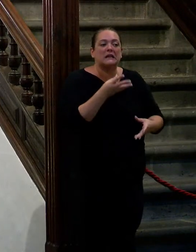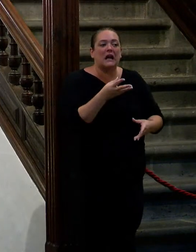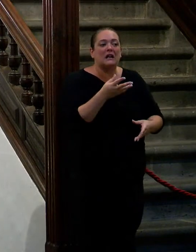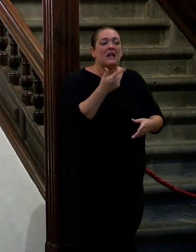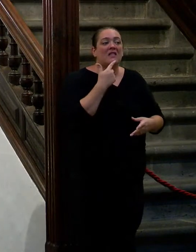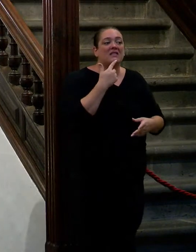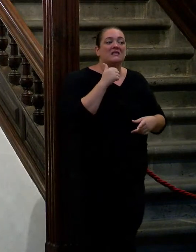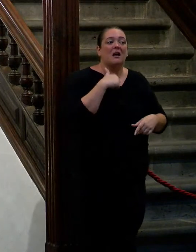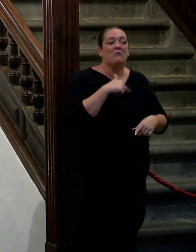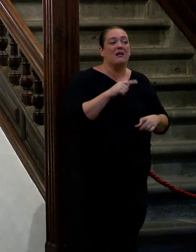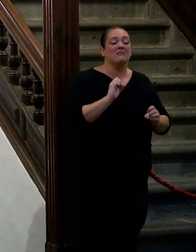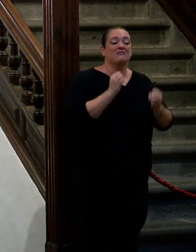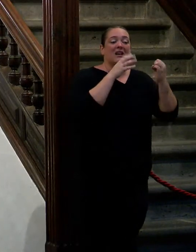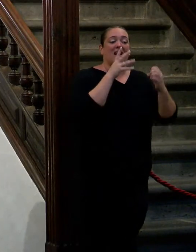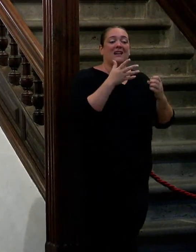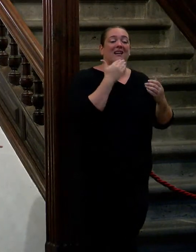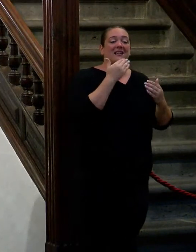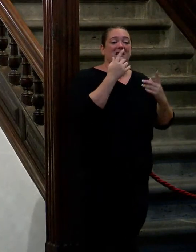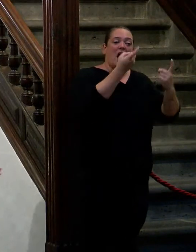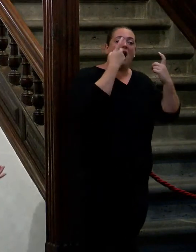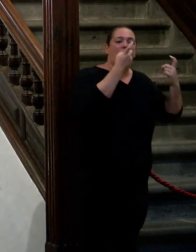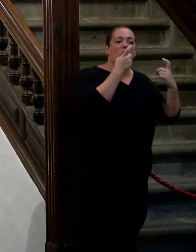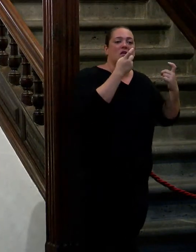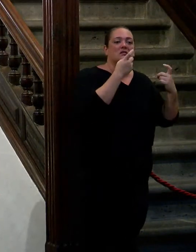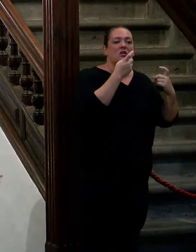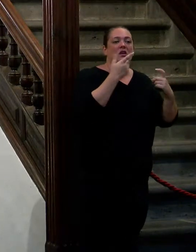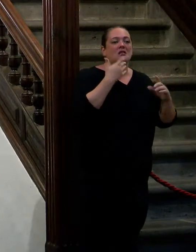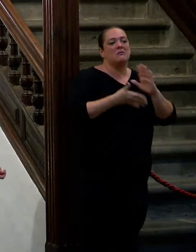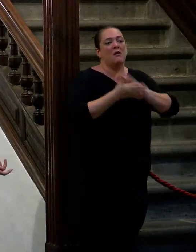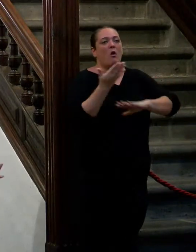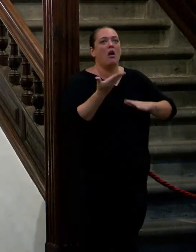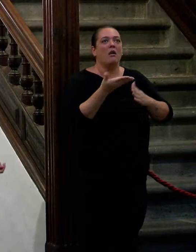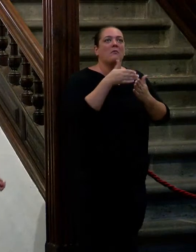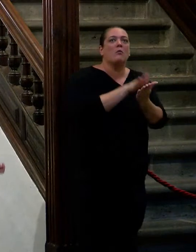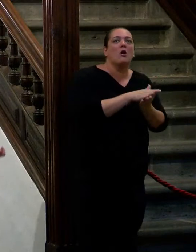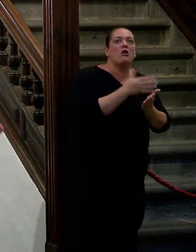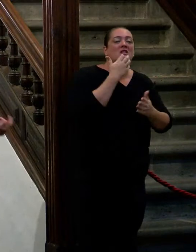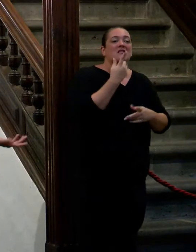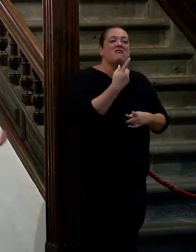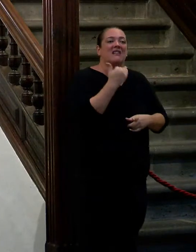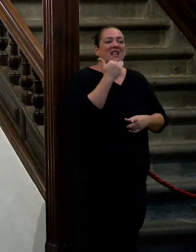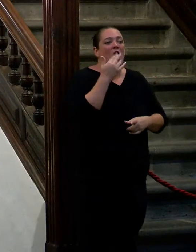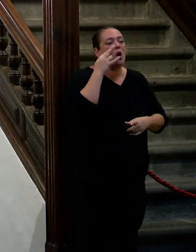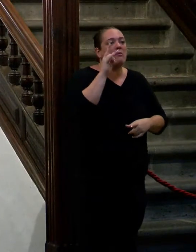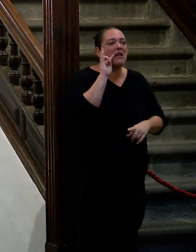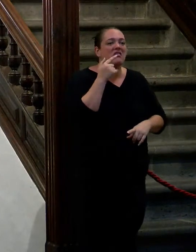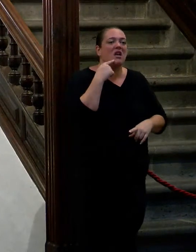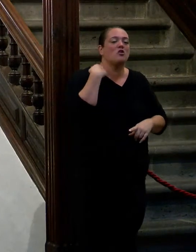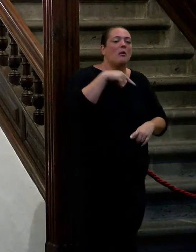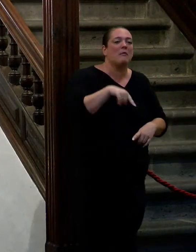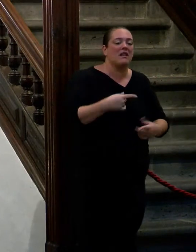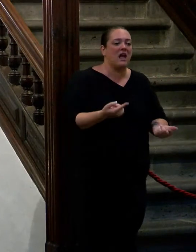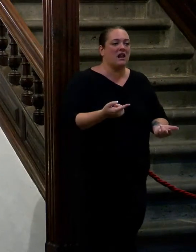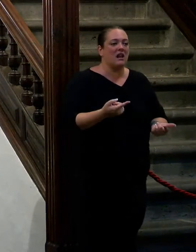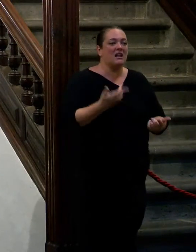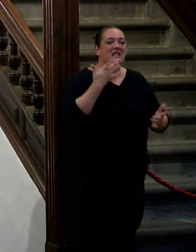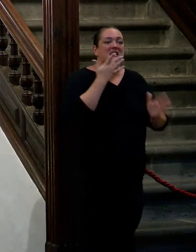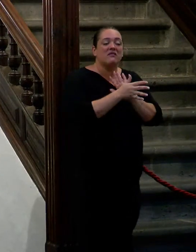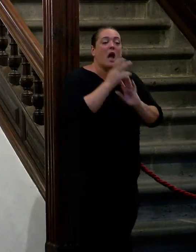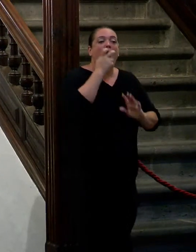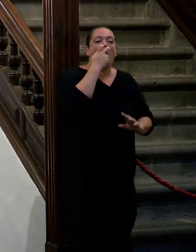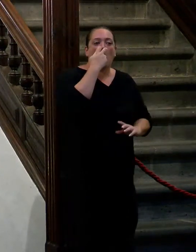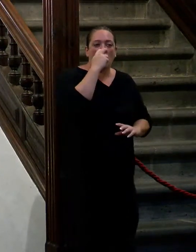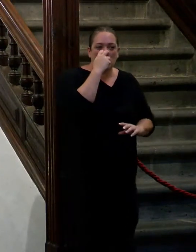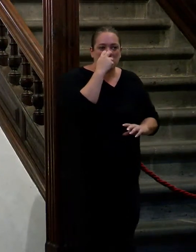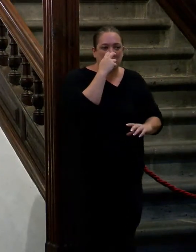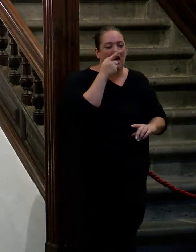quedará un poco si me voy si me muero no tengo ganas de vivir no esto pero y si me falta algo por vivir y me lo voy a perder la curiosidad siempre es